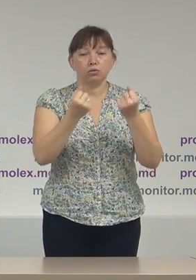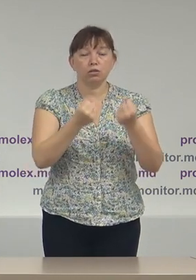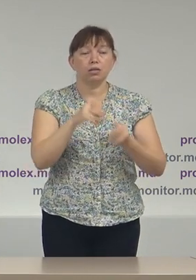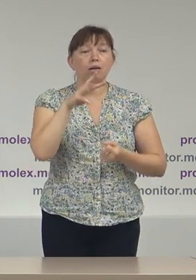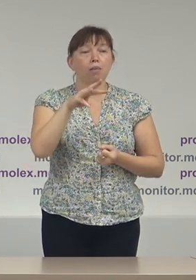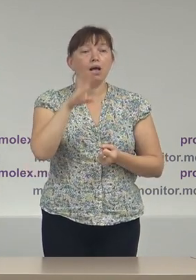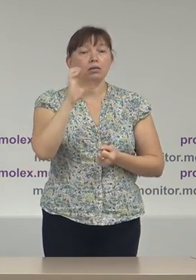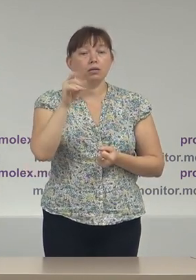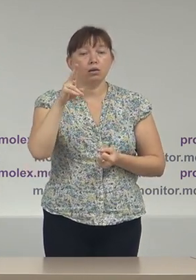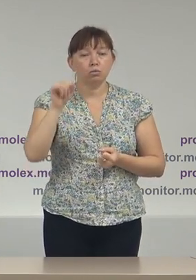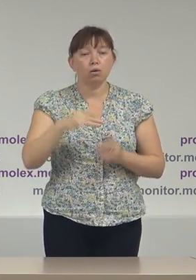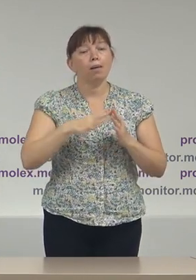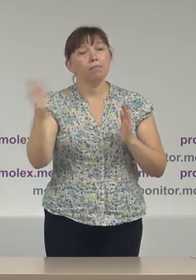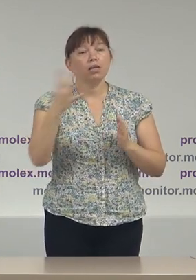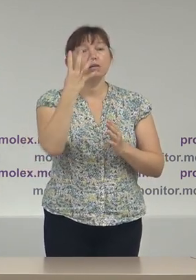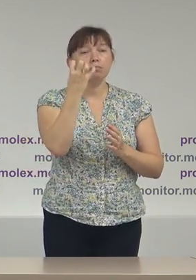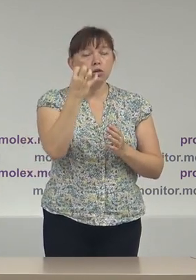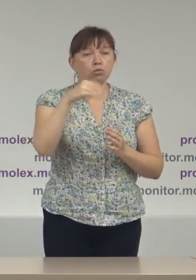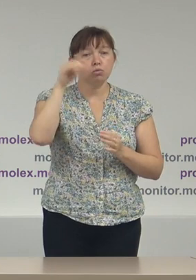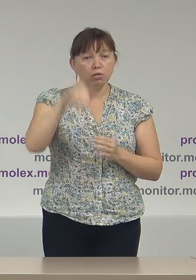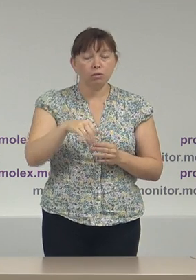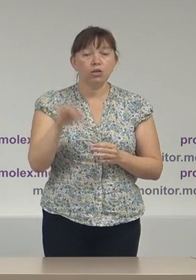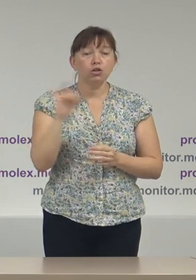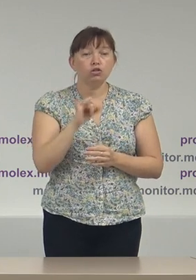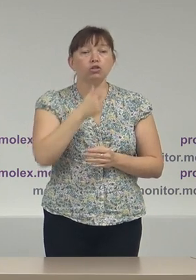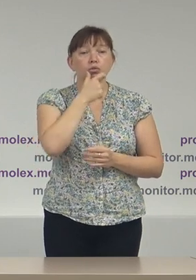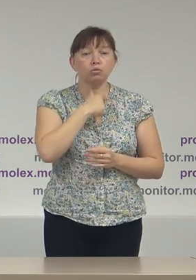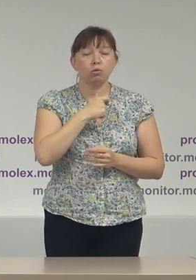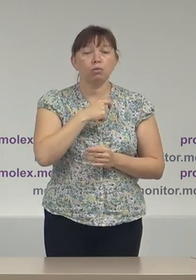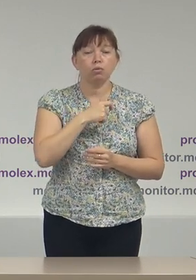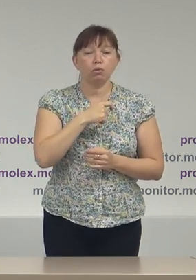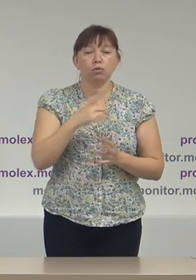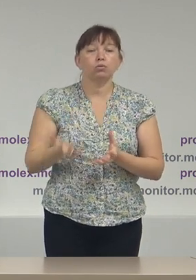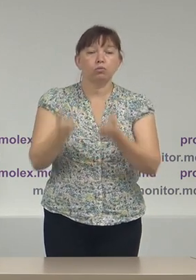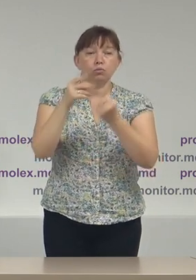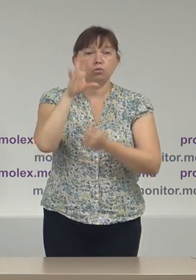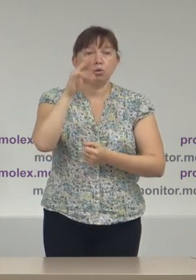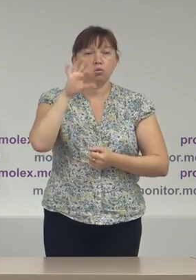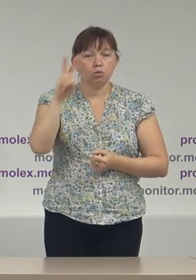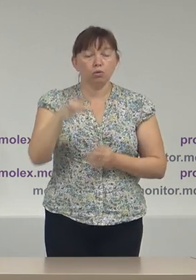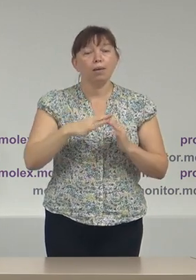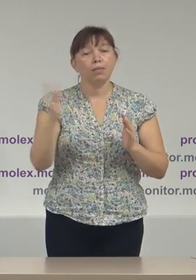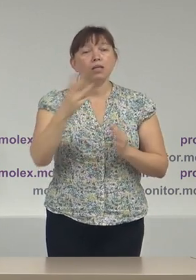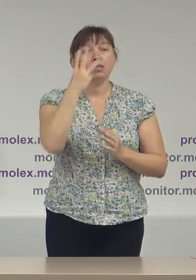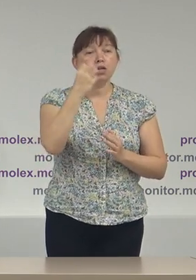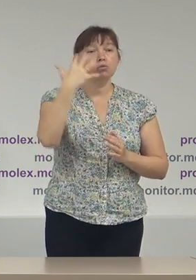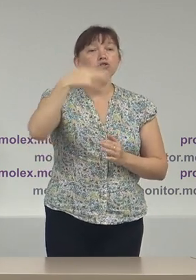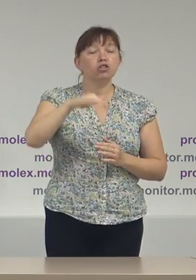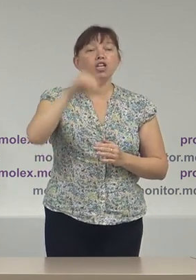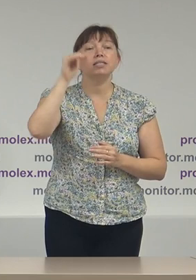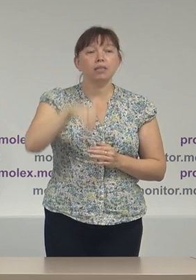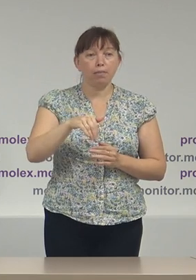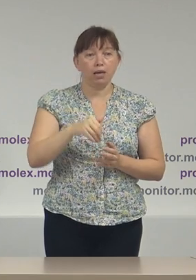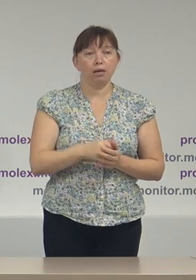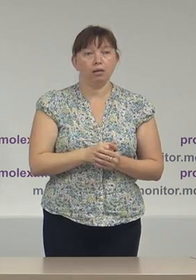doamnei Maia Sandu peste 400.000 și grupul de inițiativă în susținerea domnului Dodon peste 350.000 de lei.